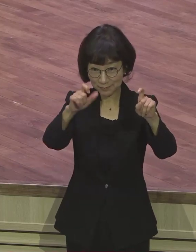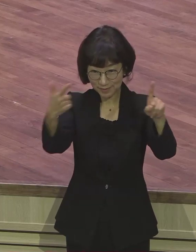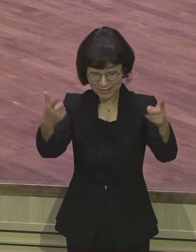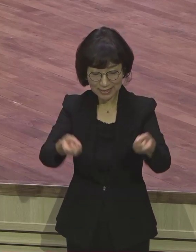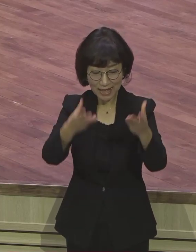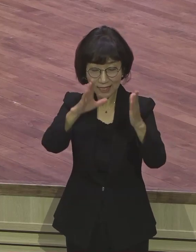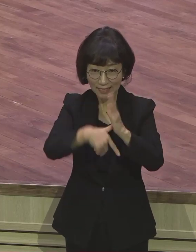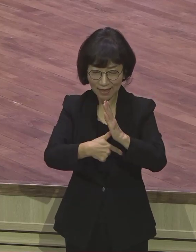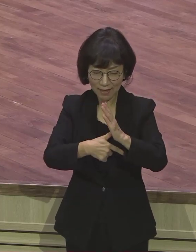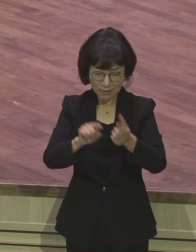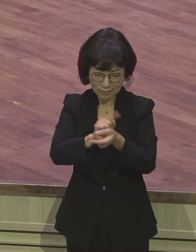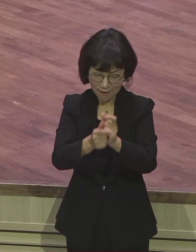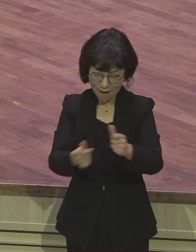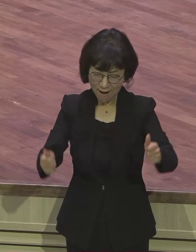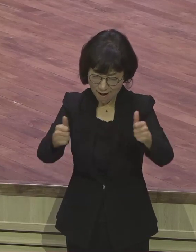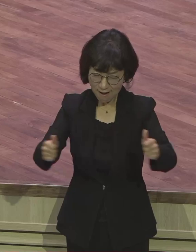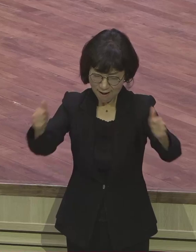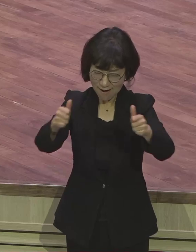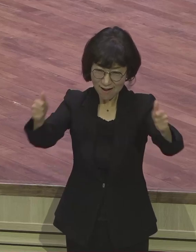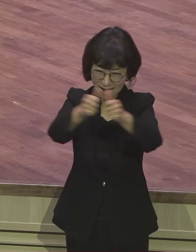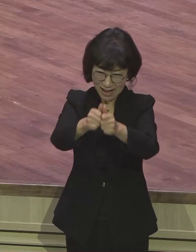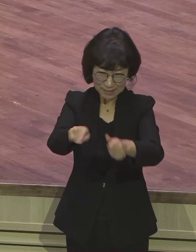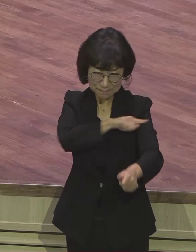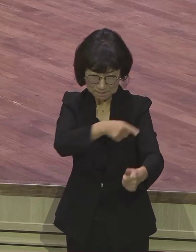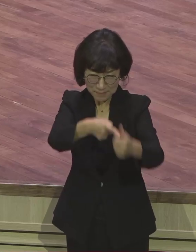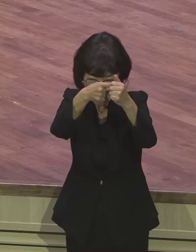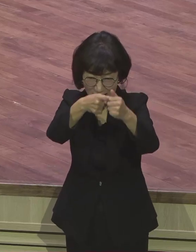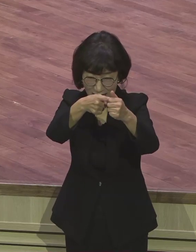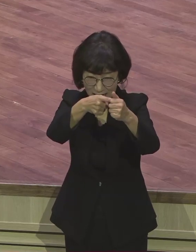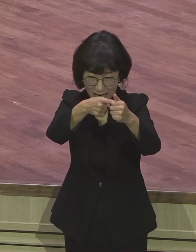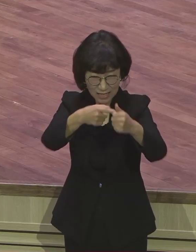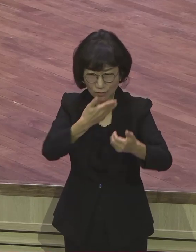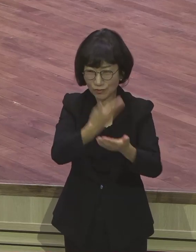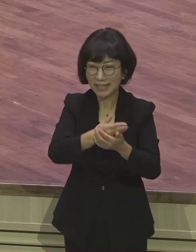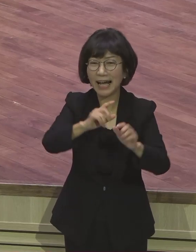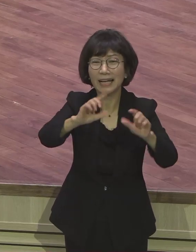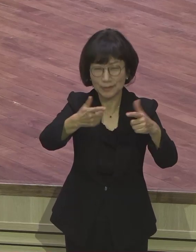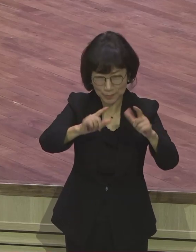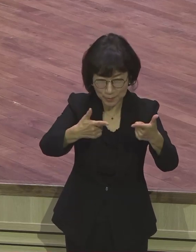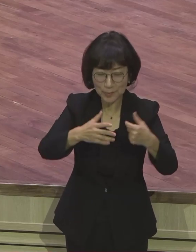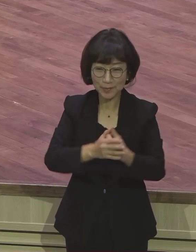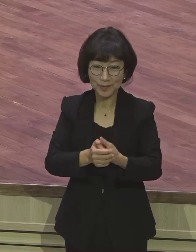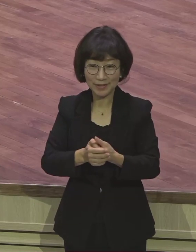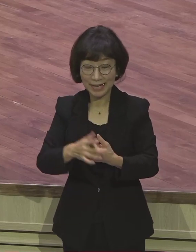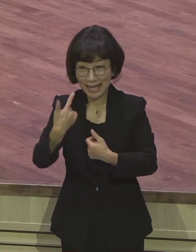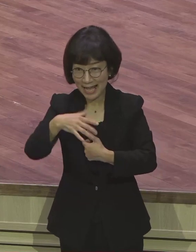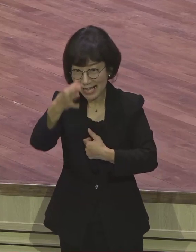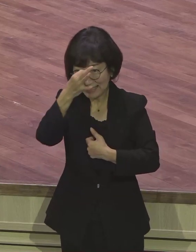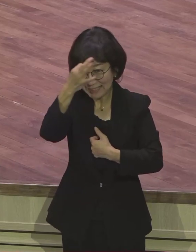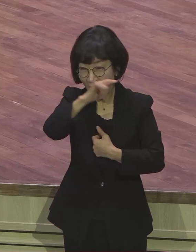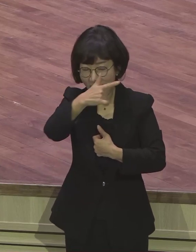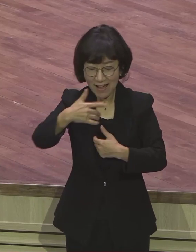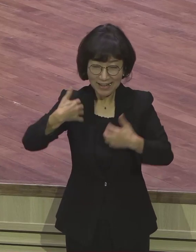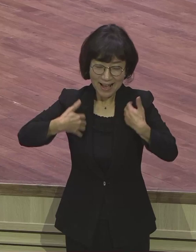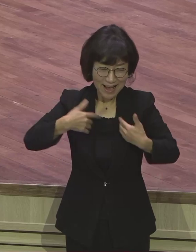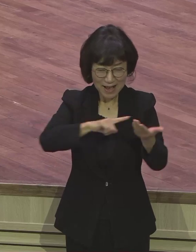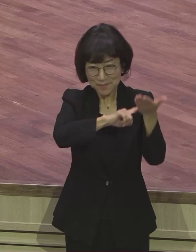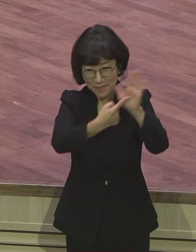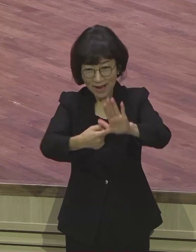통해서 정체되어 있는 그야말로 전도회 다 끄집어내고 그 믿음 약한 사람들은 힘주고 그렇게 해서